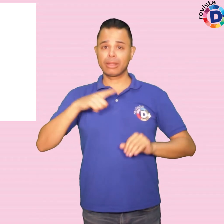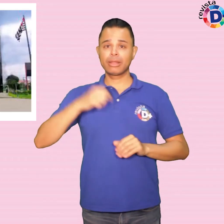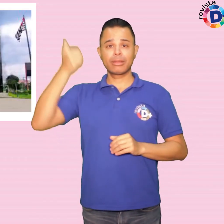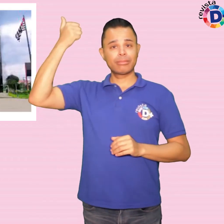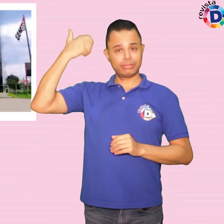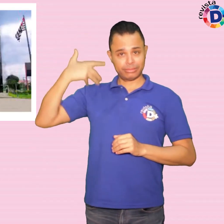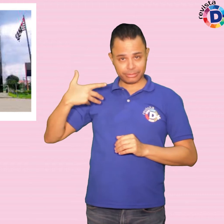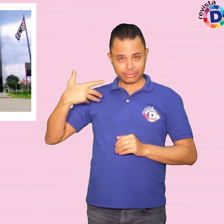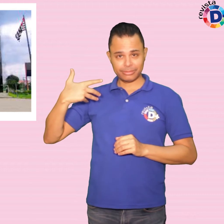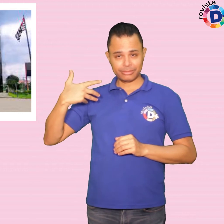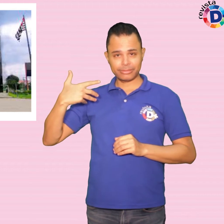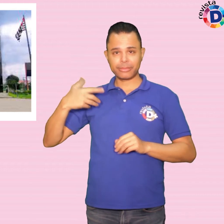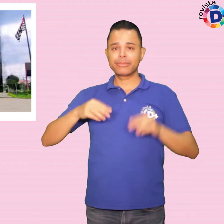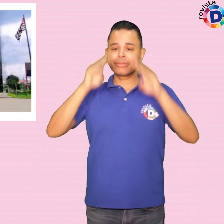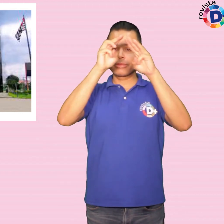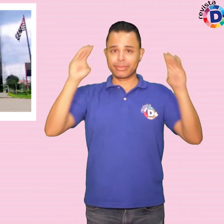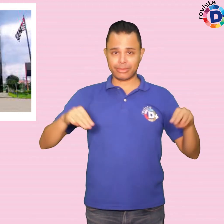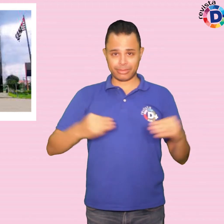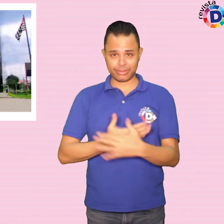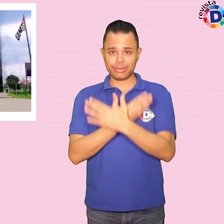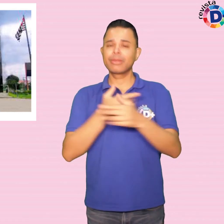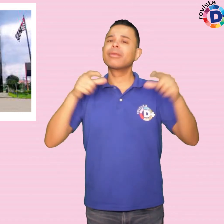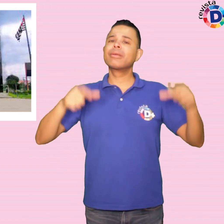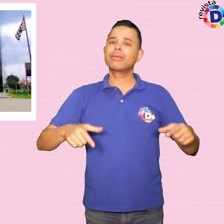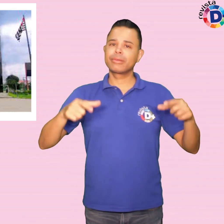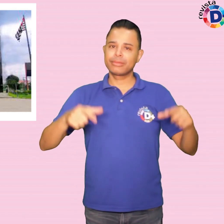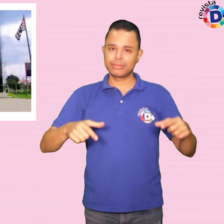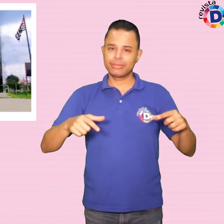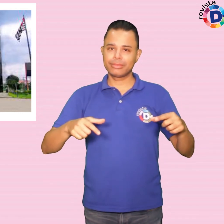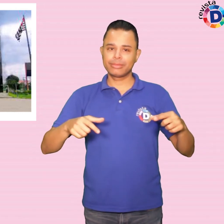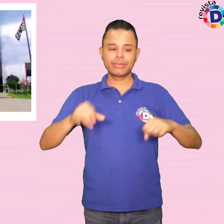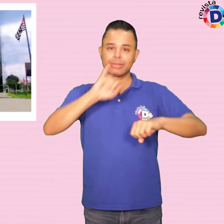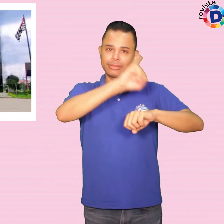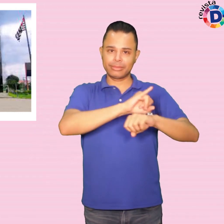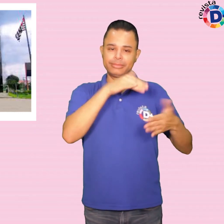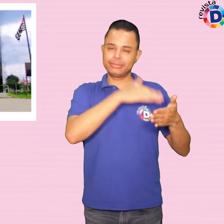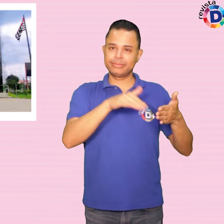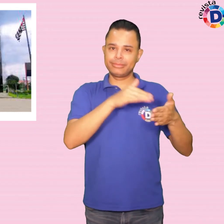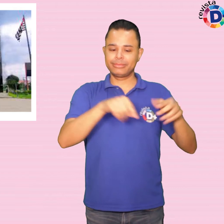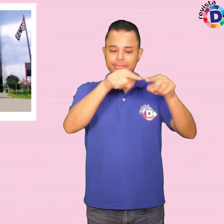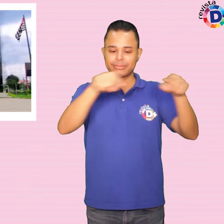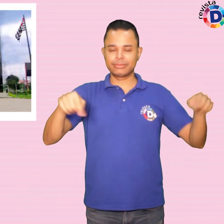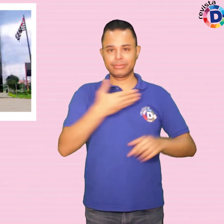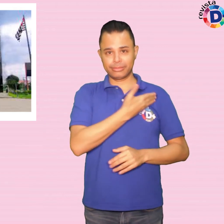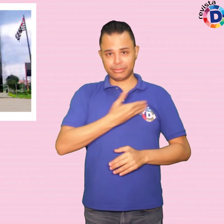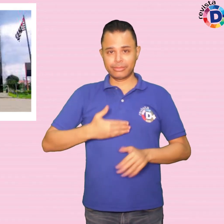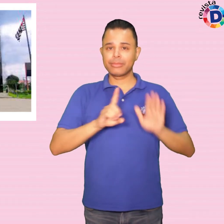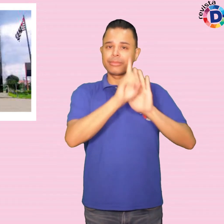O Memorial da Inclusão está localizado na sede da Secretaria de Estado dos Direitos da